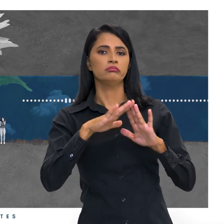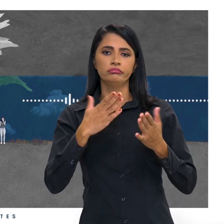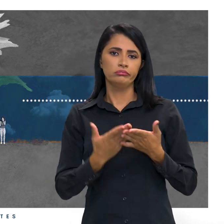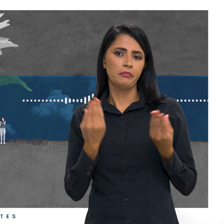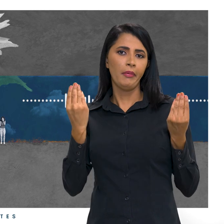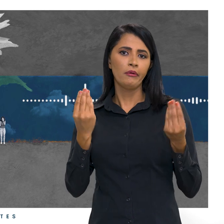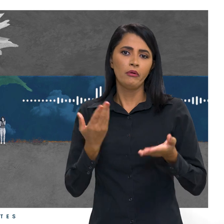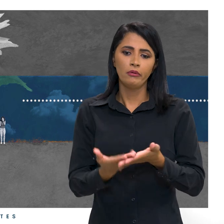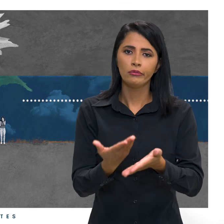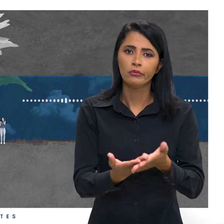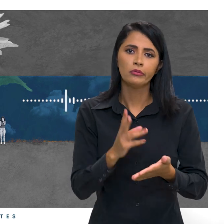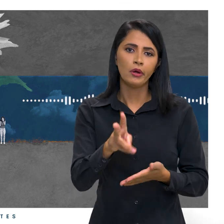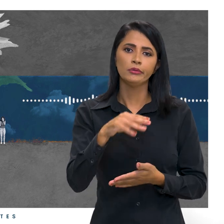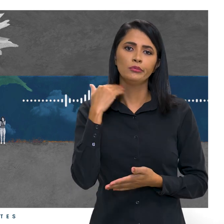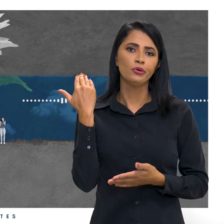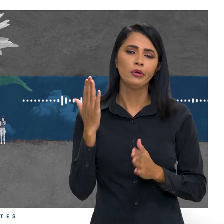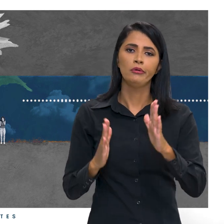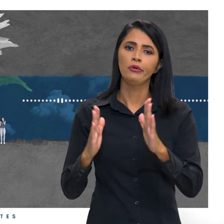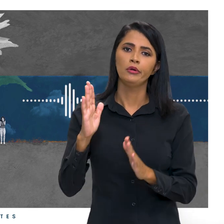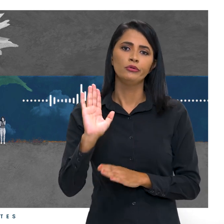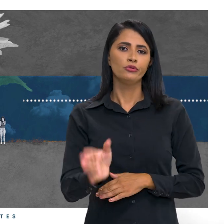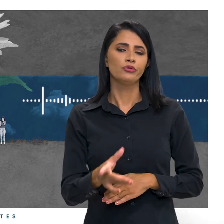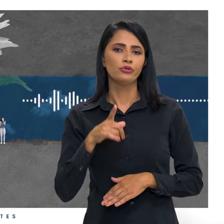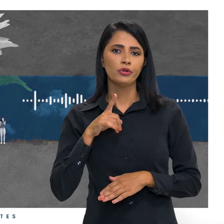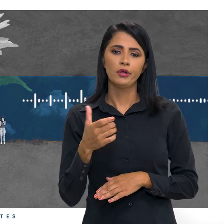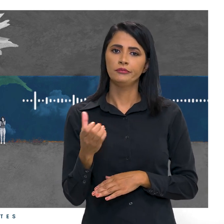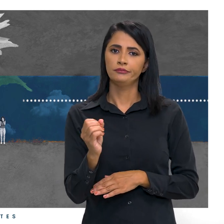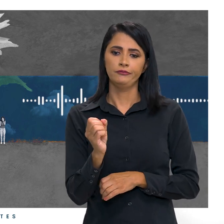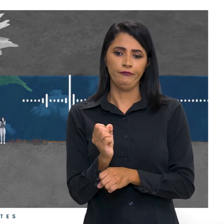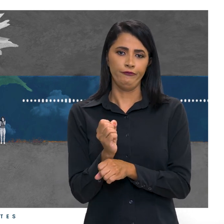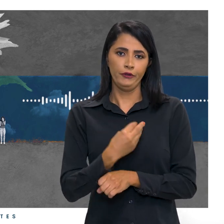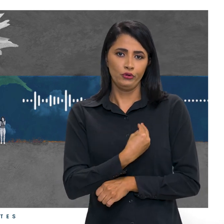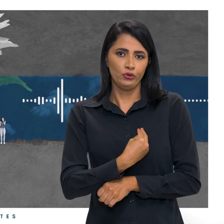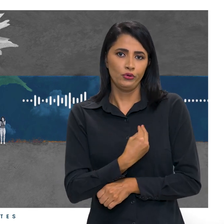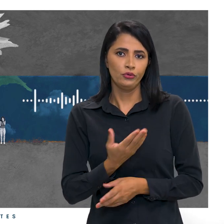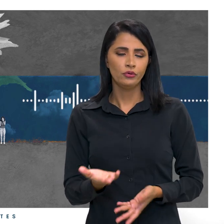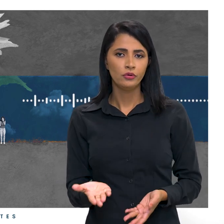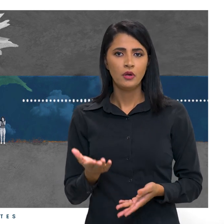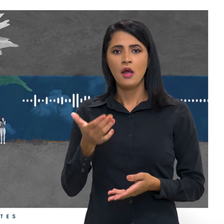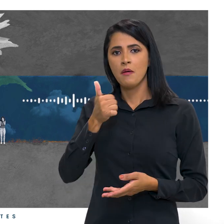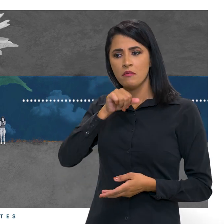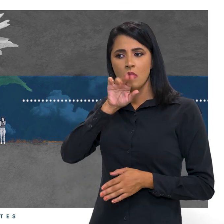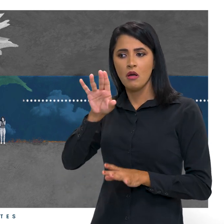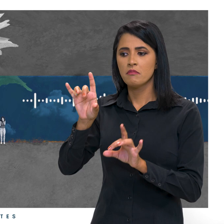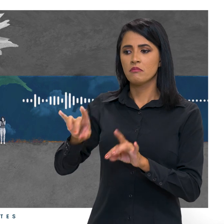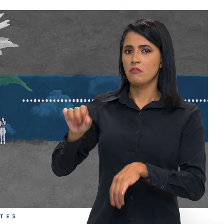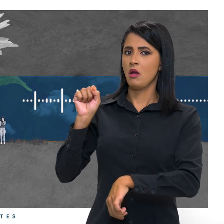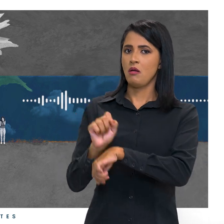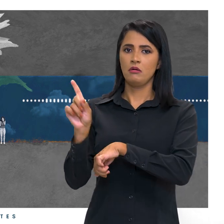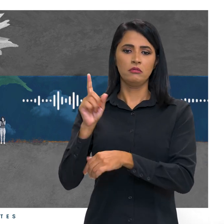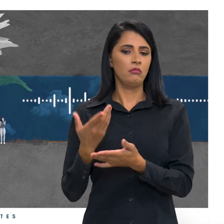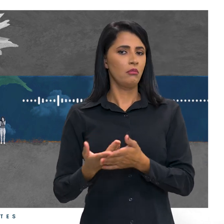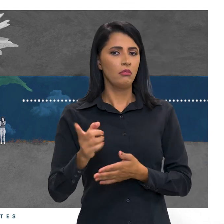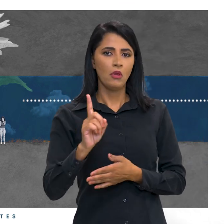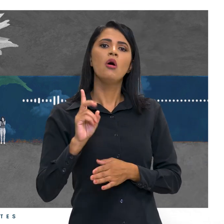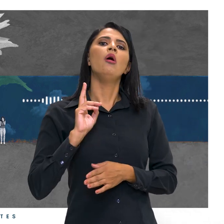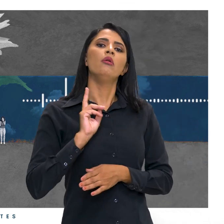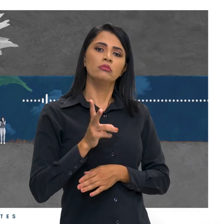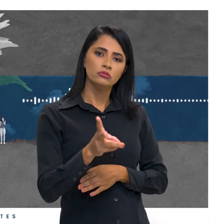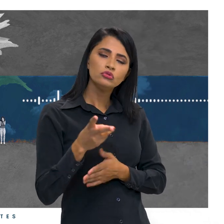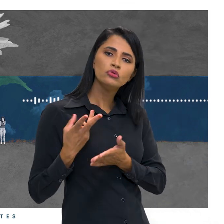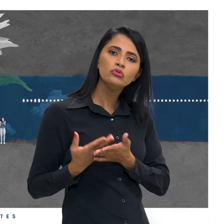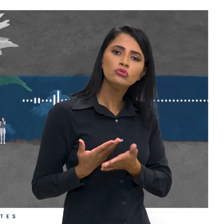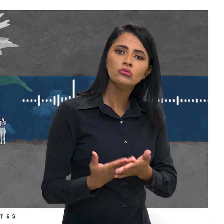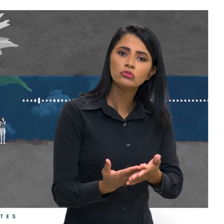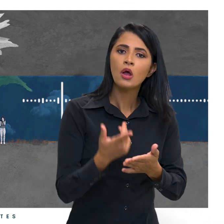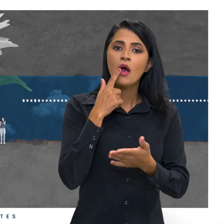eu seguir na escola sendo que eu tinha só 10 anos de vida. A mãe dela não deixou a Bruna abandonar o colégio. Ela continuou estudando e